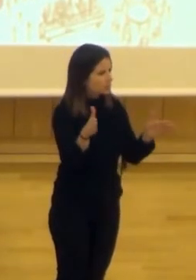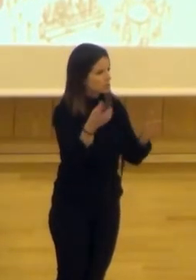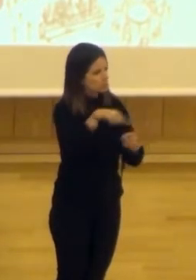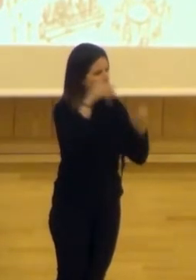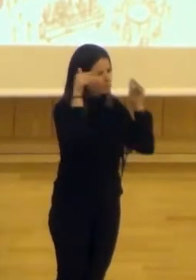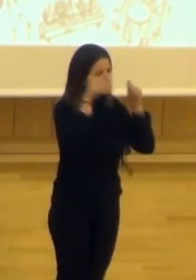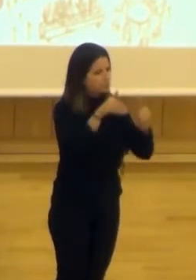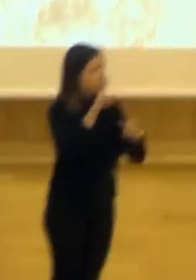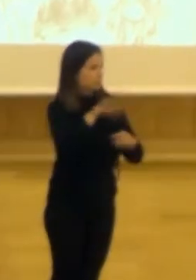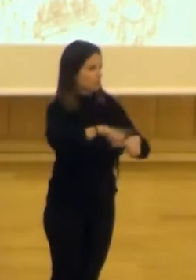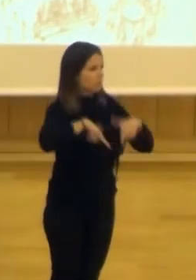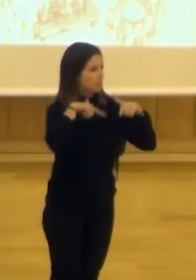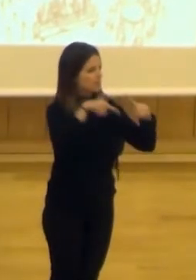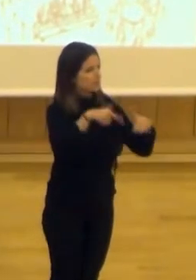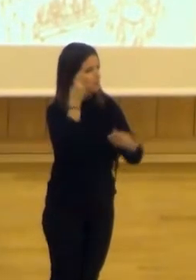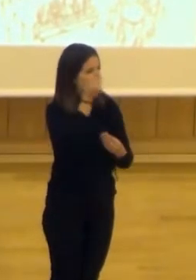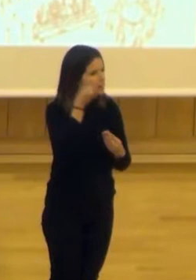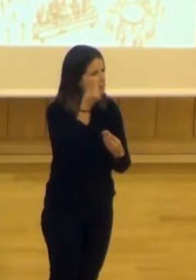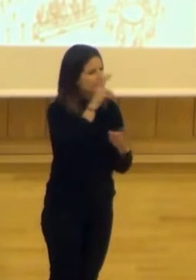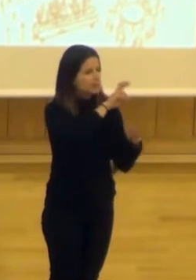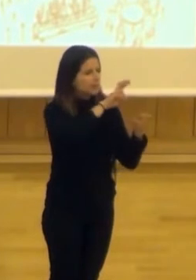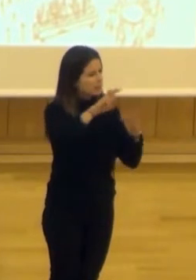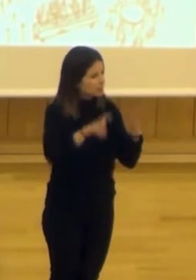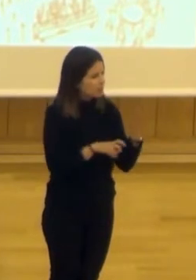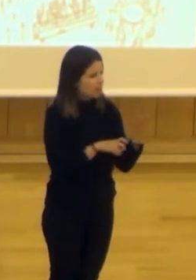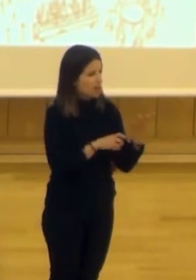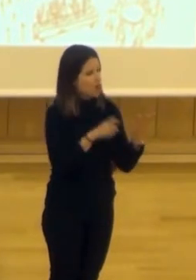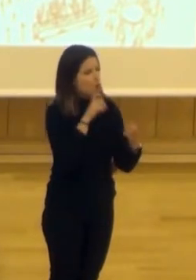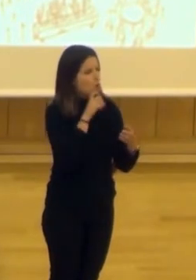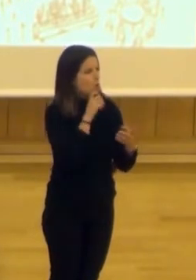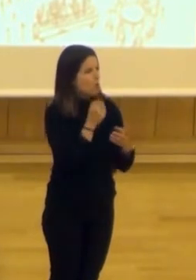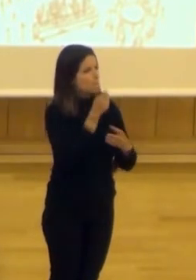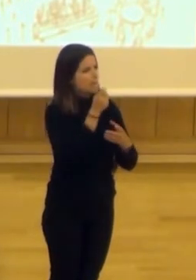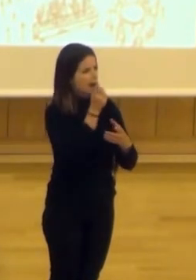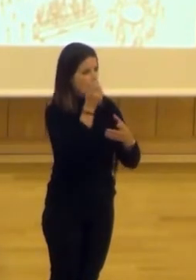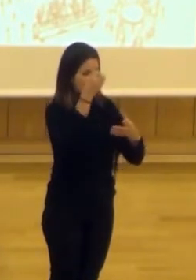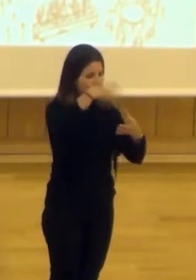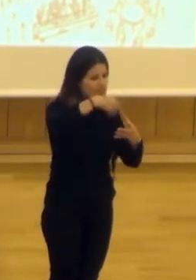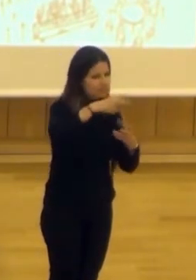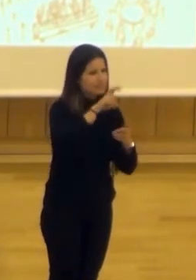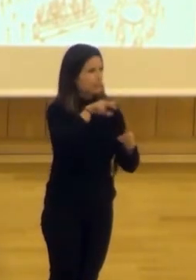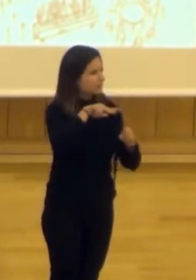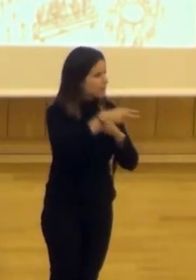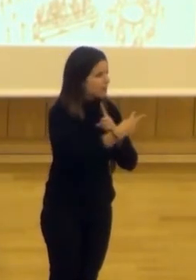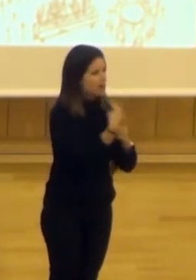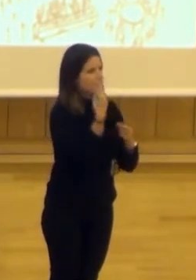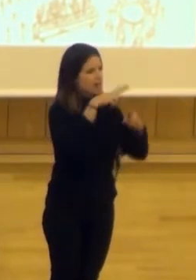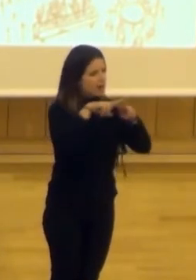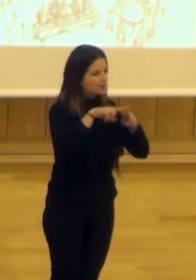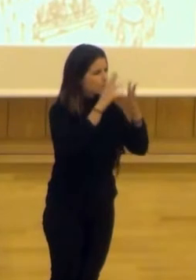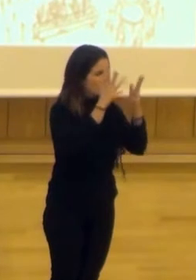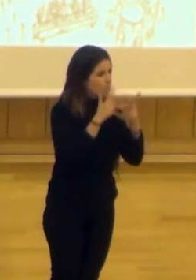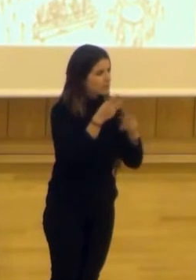es la plataforma que nos permite pensar diferentes temas. Es como el paraguas donde entran temas de transparencia, de rendición de cuenta